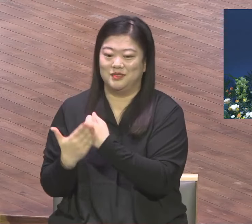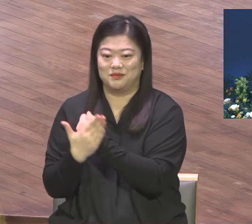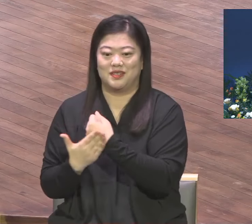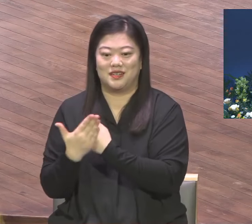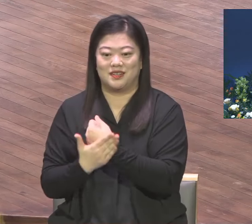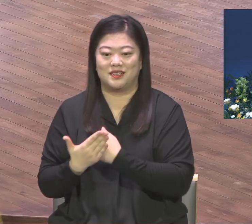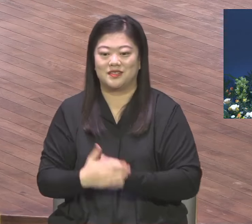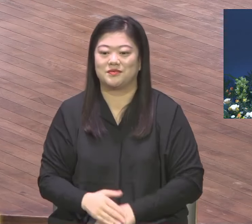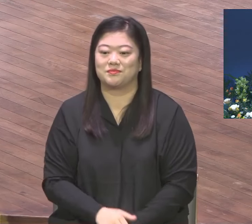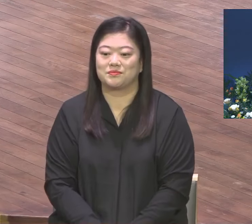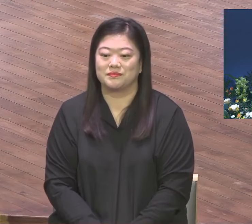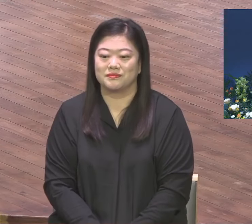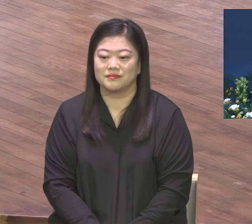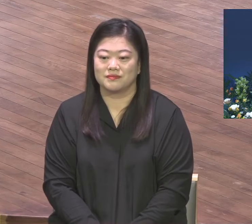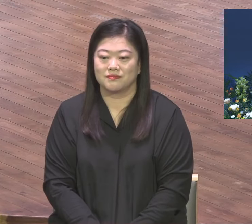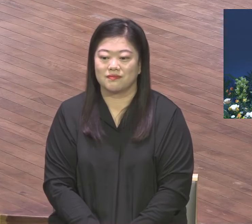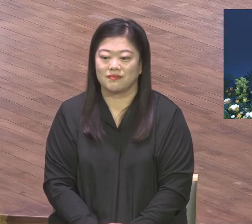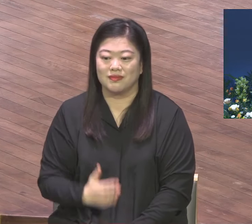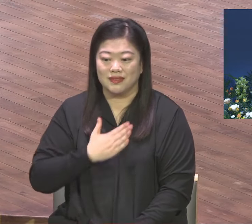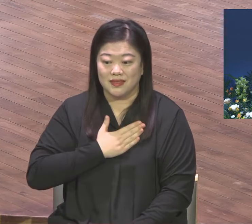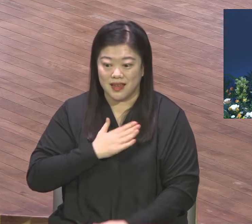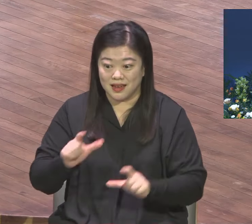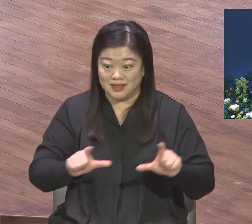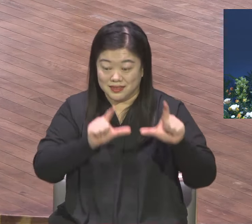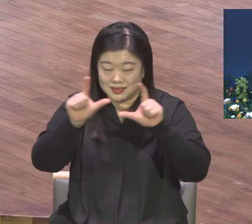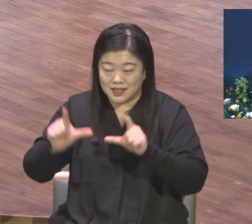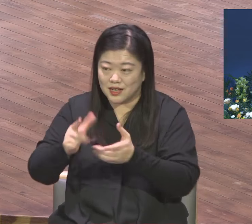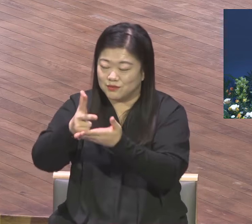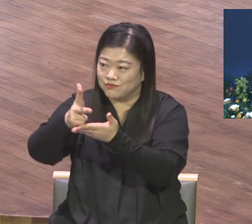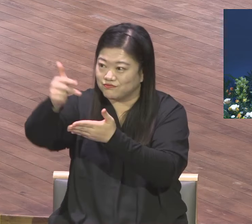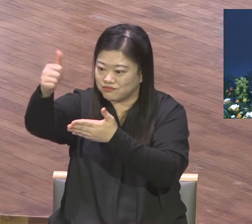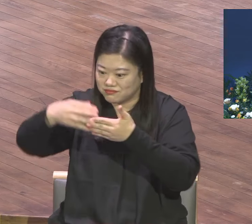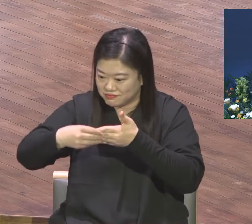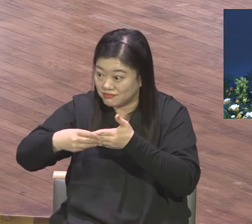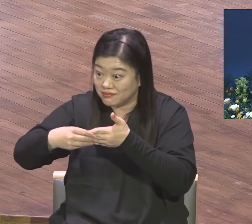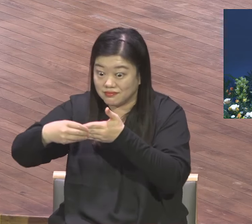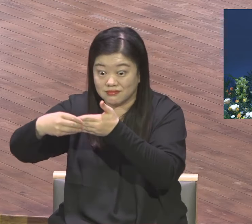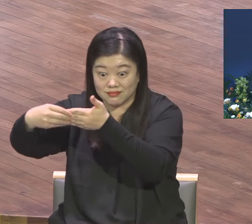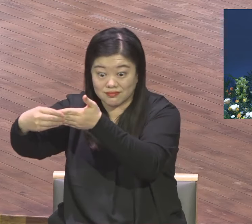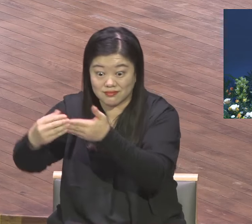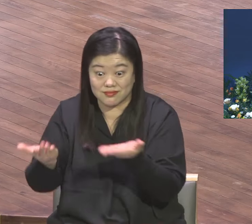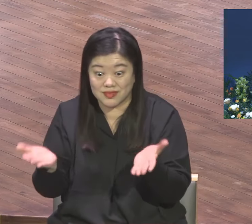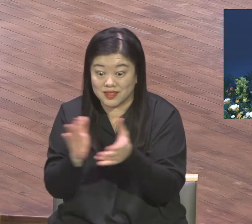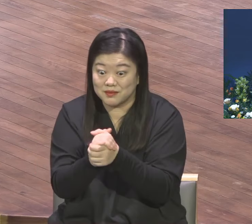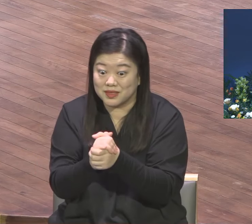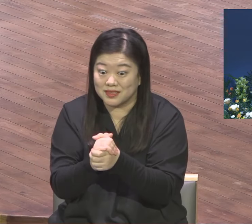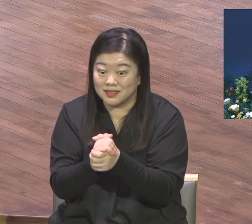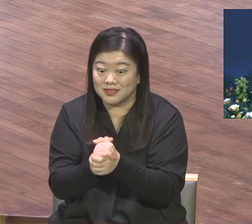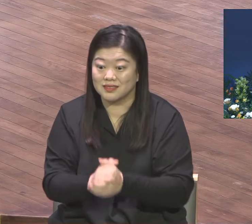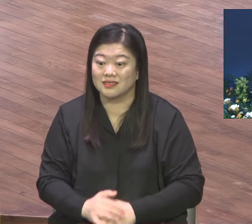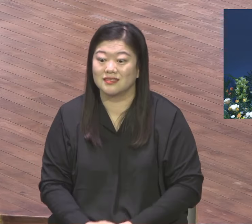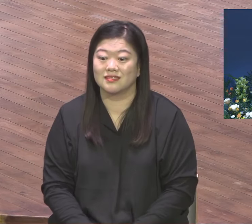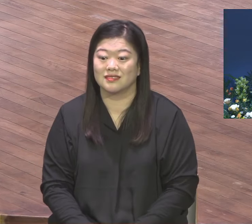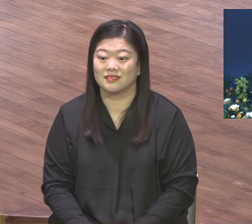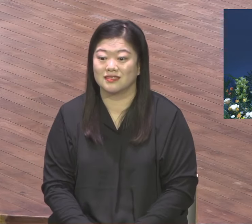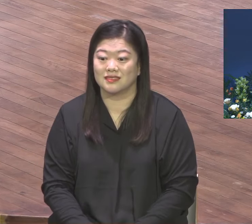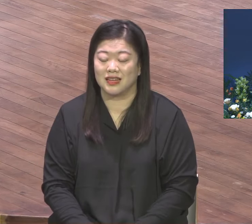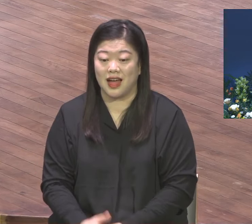내 인생길을 주님께서 인도하신다. 너기를 내가 지도하시리라.